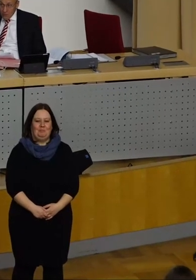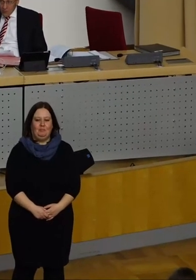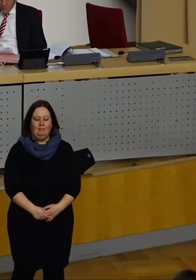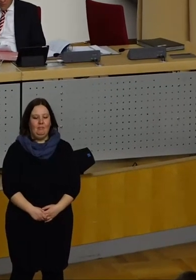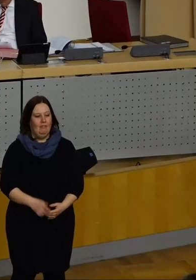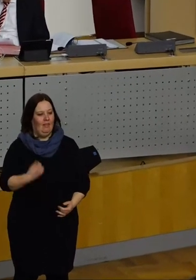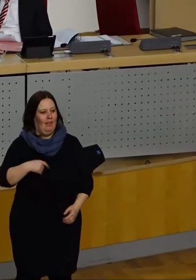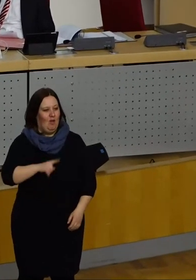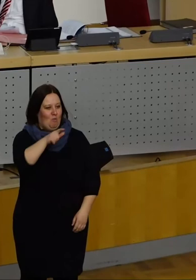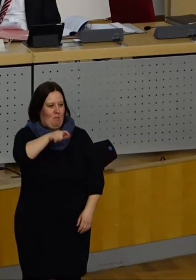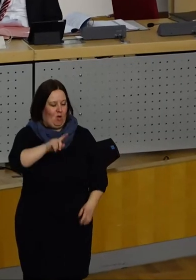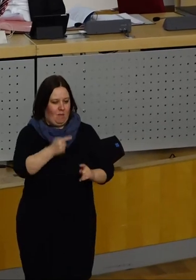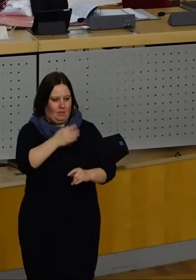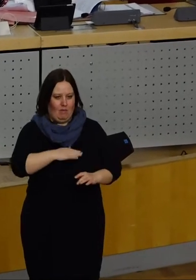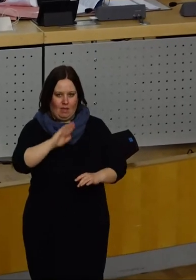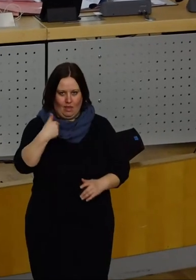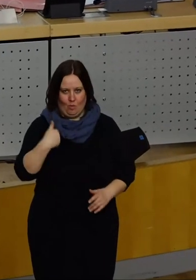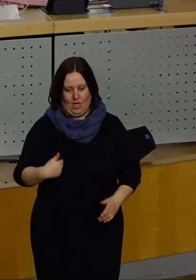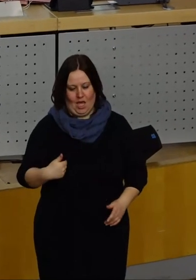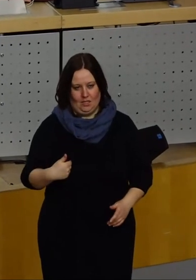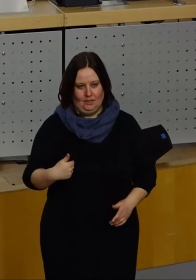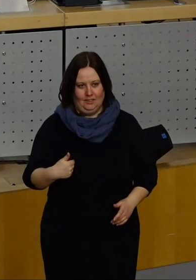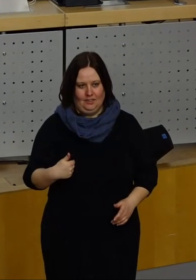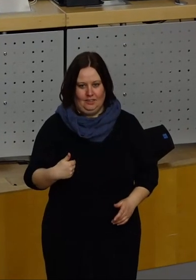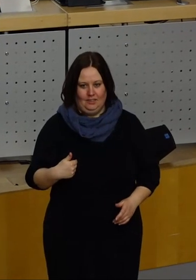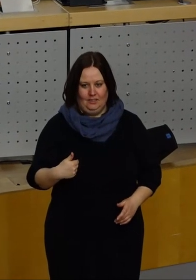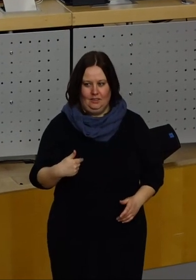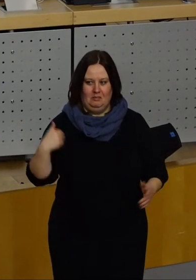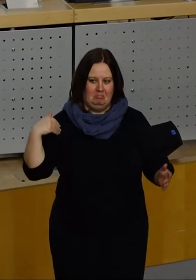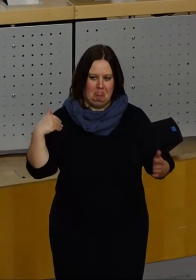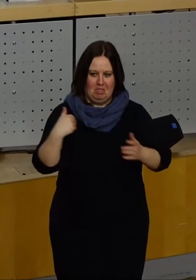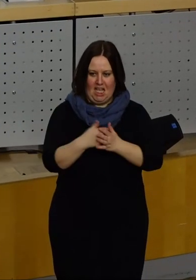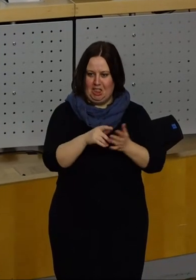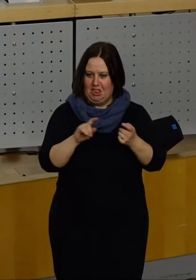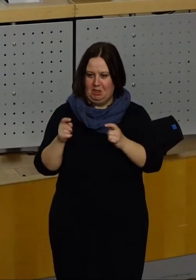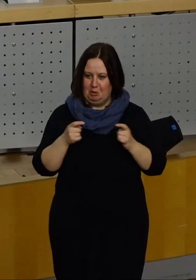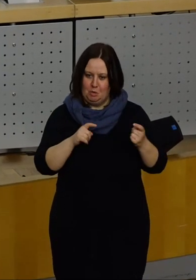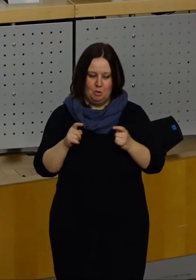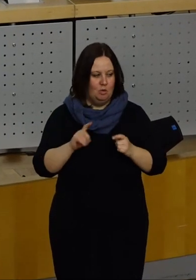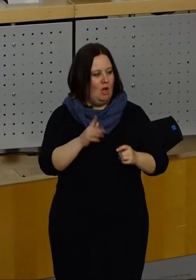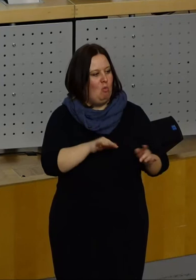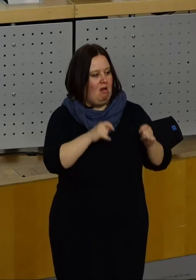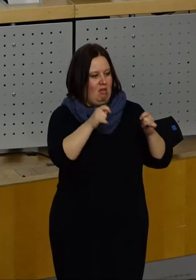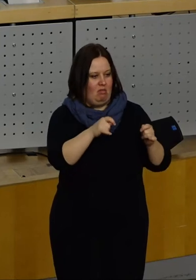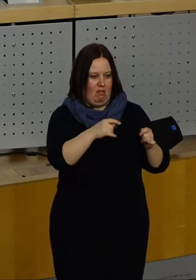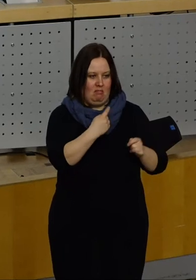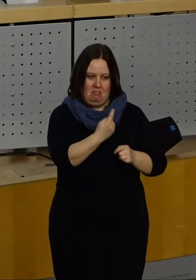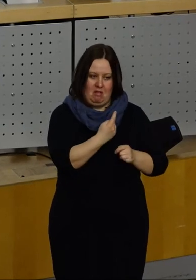Herr Oberbürgermeister, meine Damen und Herren, die bisherigen Debattenbeiträge und auch der Antrag selbst